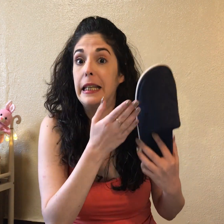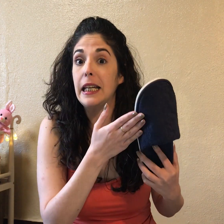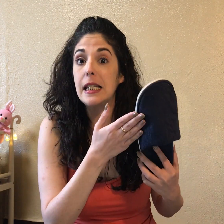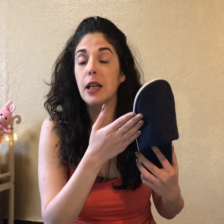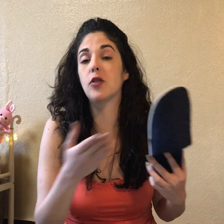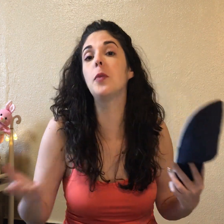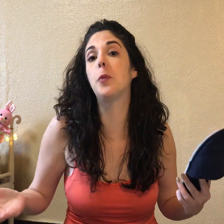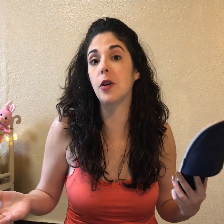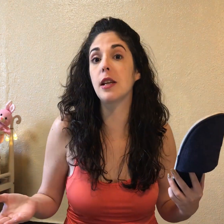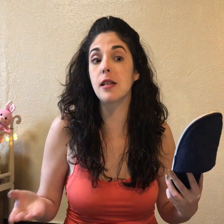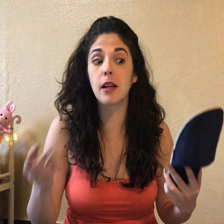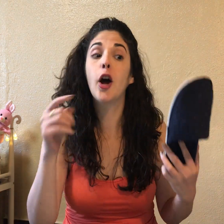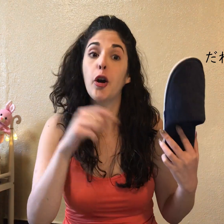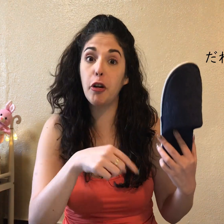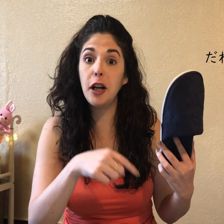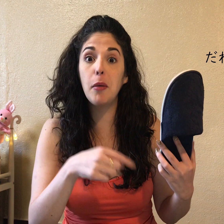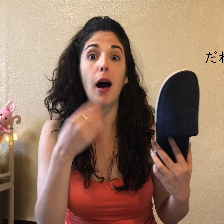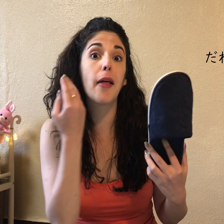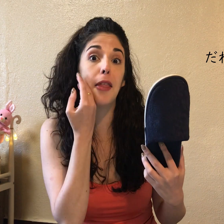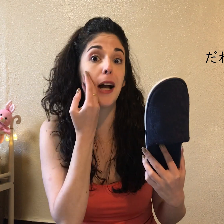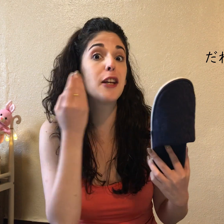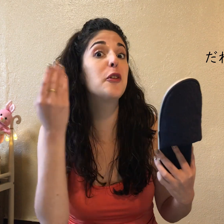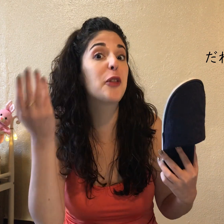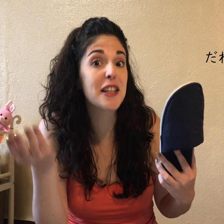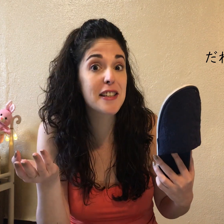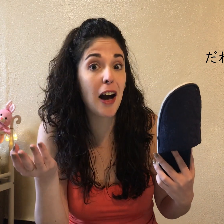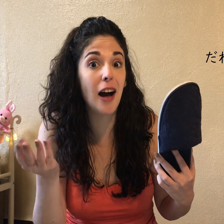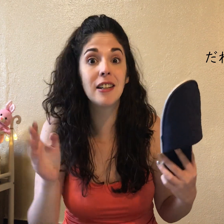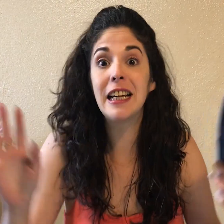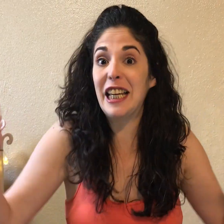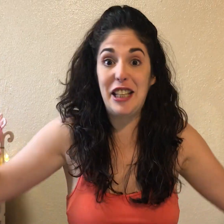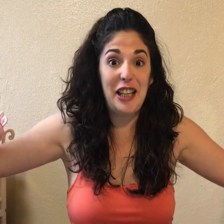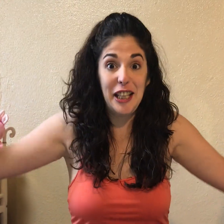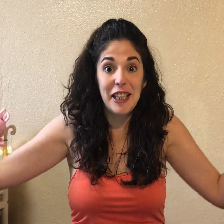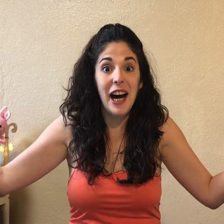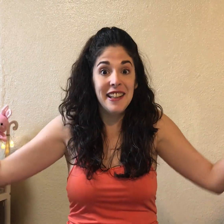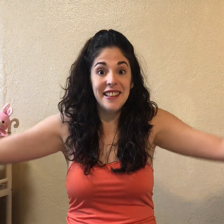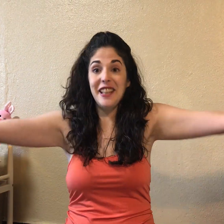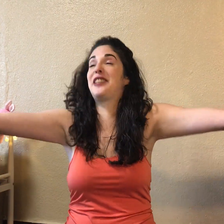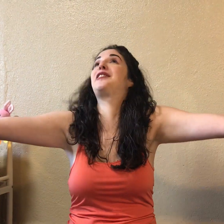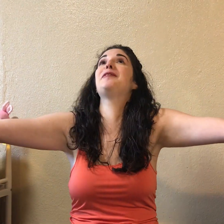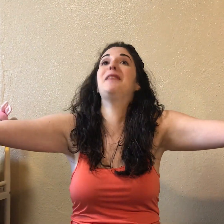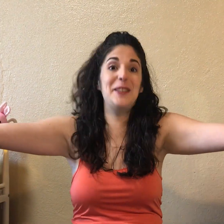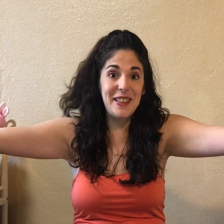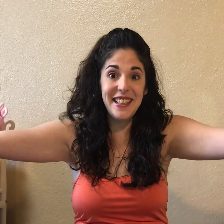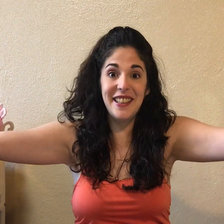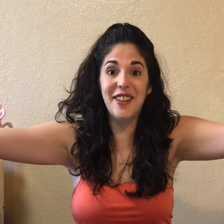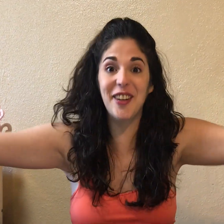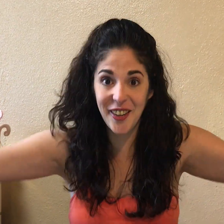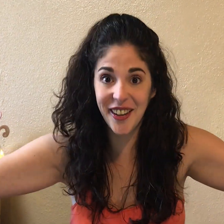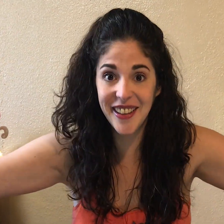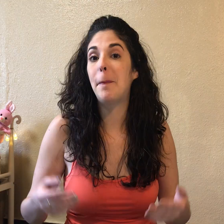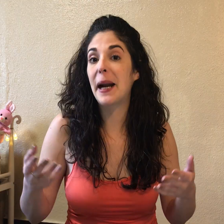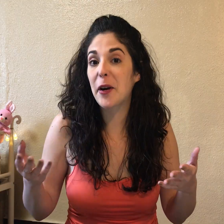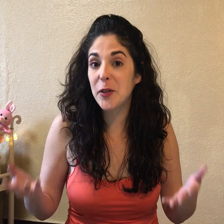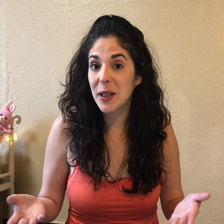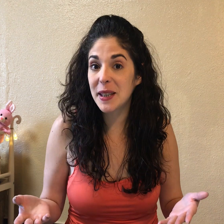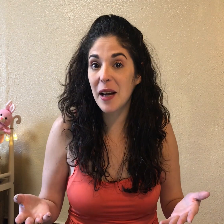quién es esto, Puedo decir... Kore ba dare no desu ka? Y ya está. Es súper útil, ¿o no? Para contestar